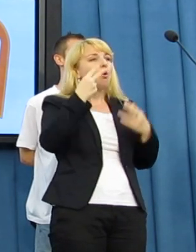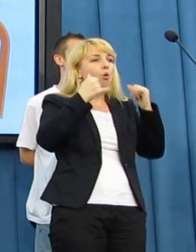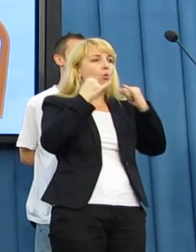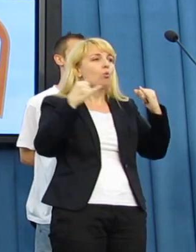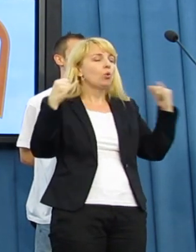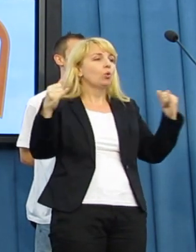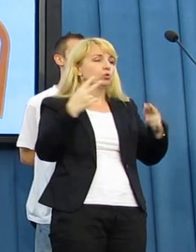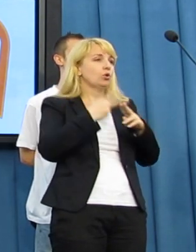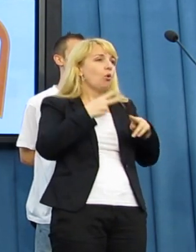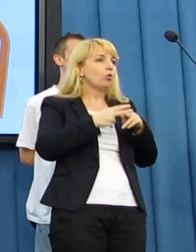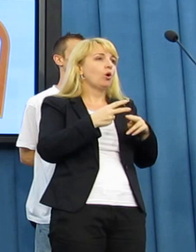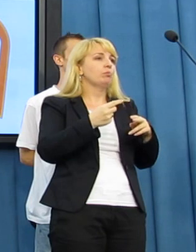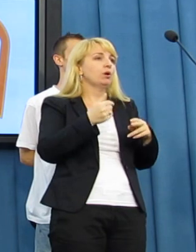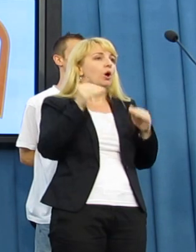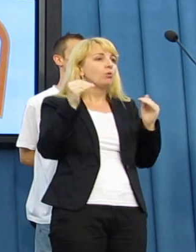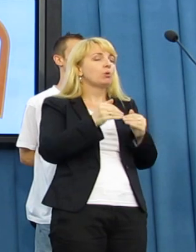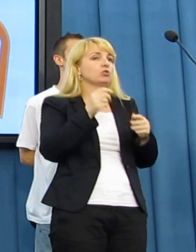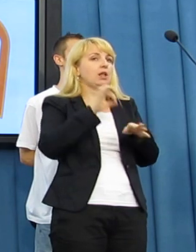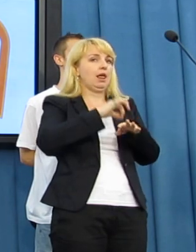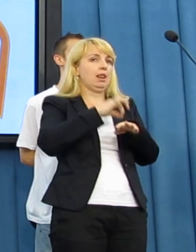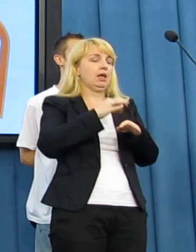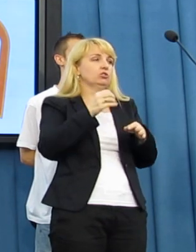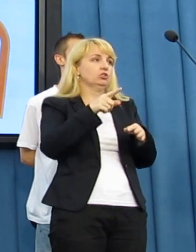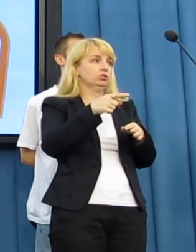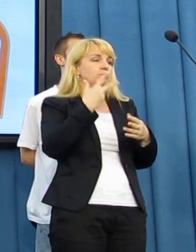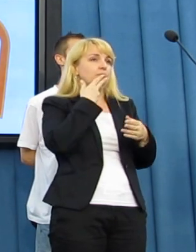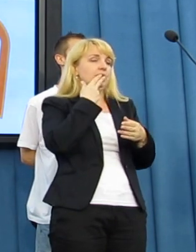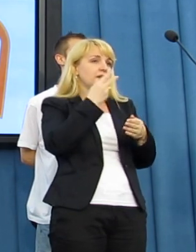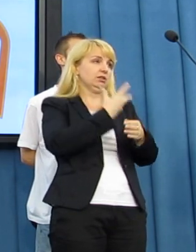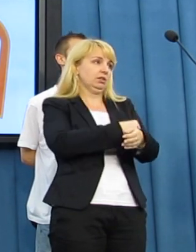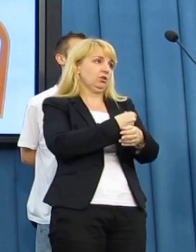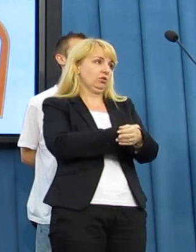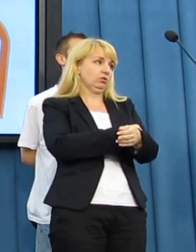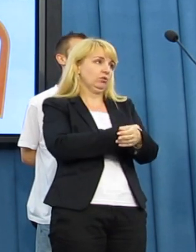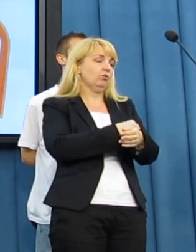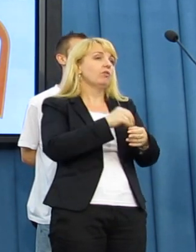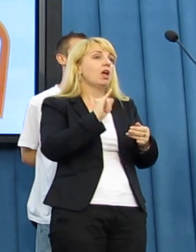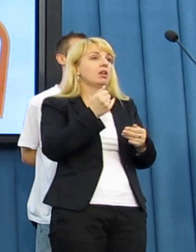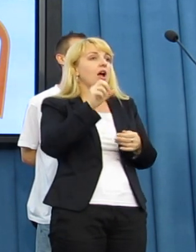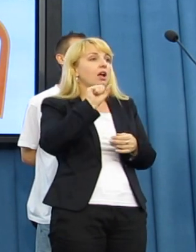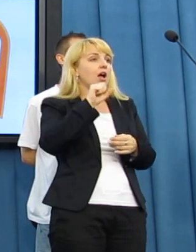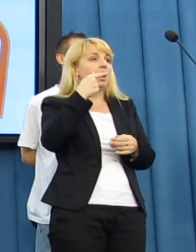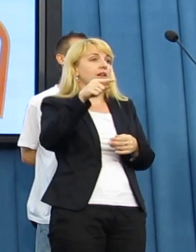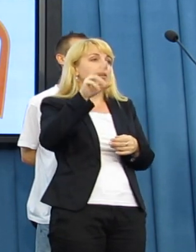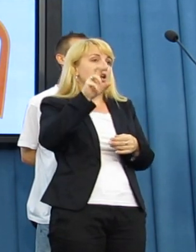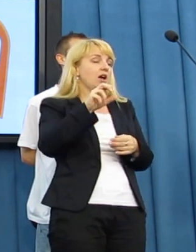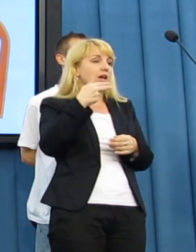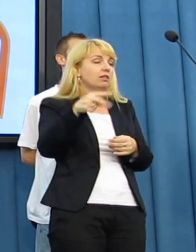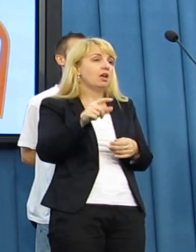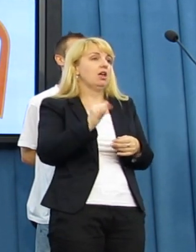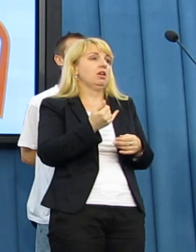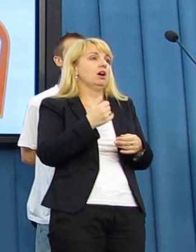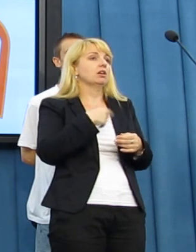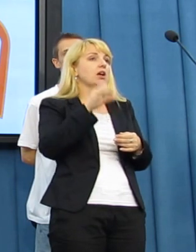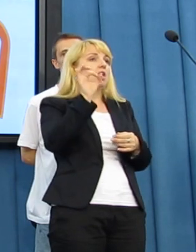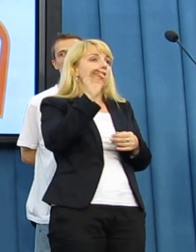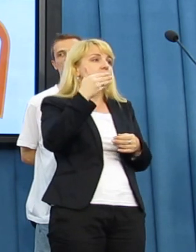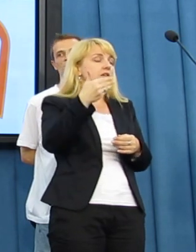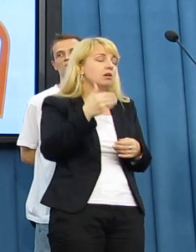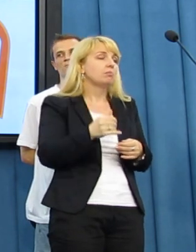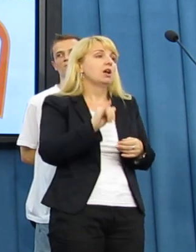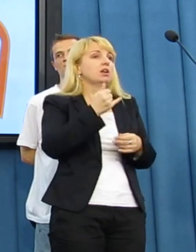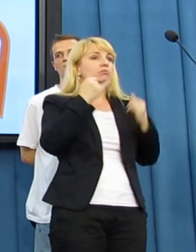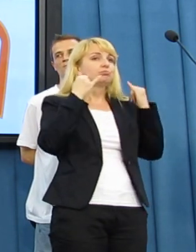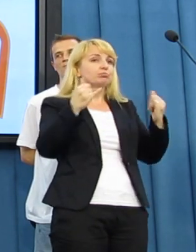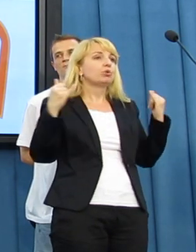rozsiane oraz wiele innych schorzeń. Jak Pan wie, artykuł 68 Konstytucji mówi o prawie do ochrony zdrowia. Otóż uważamy, że przepisy